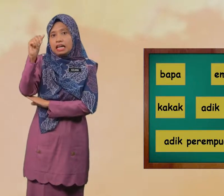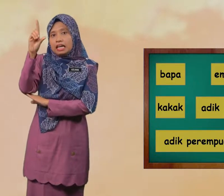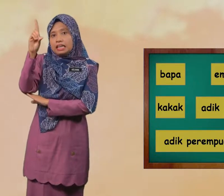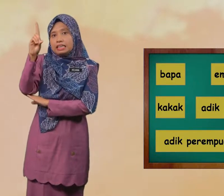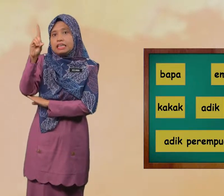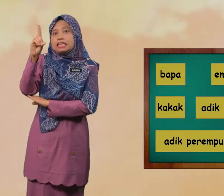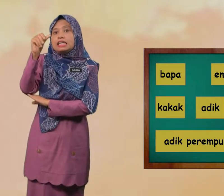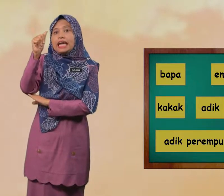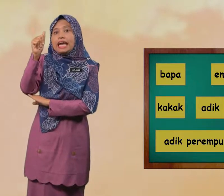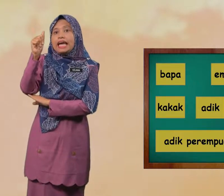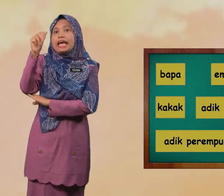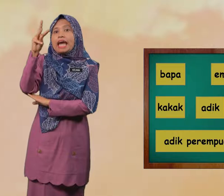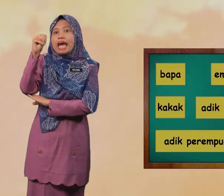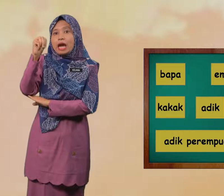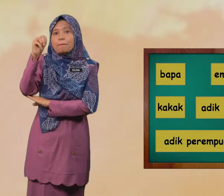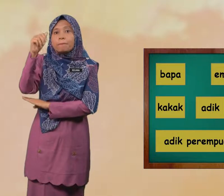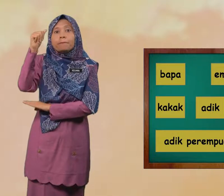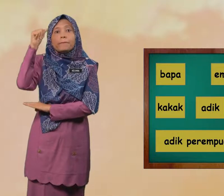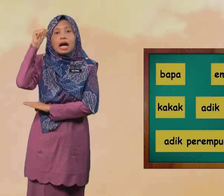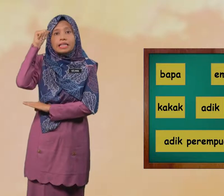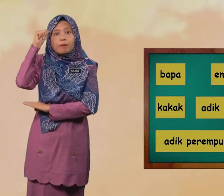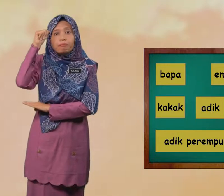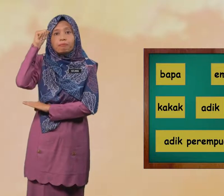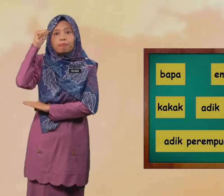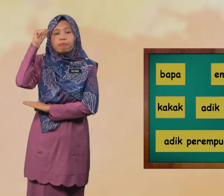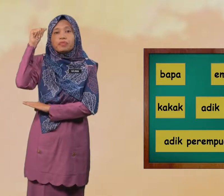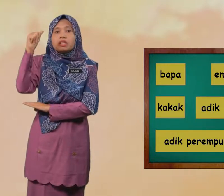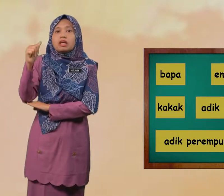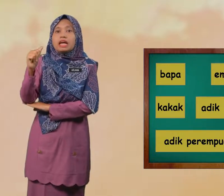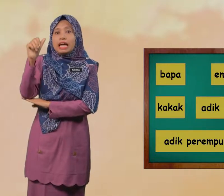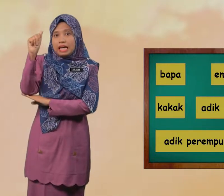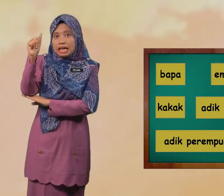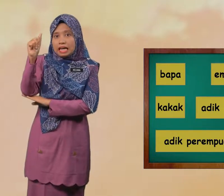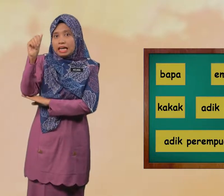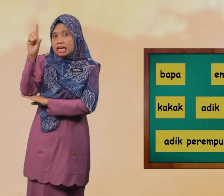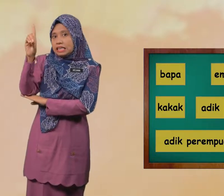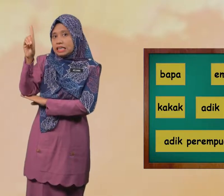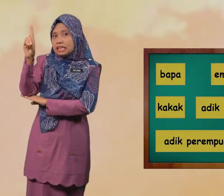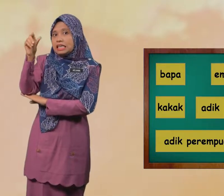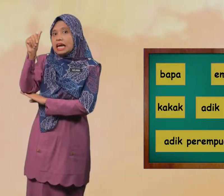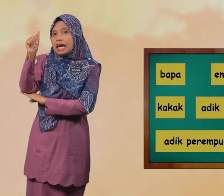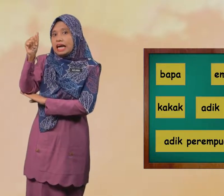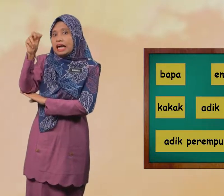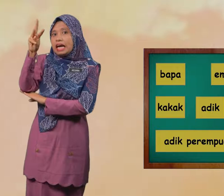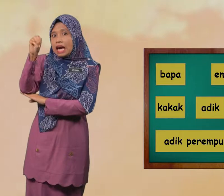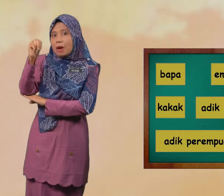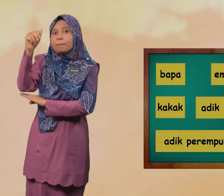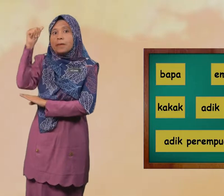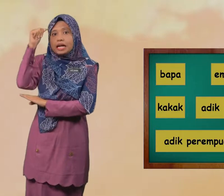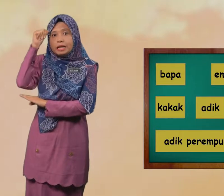D A M Adam A D A M Adam